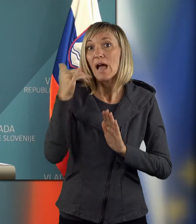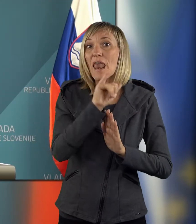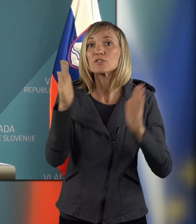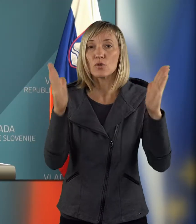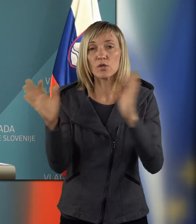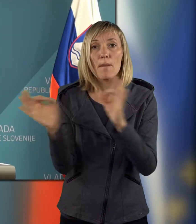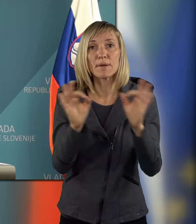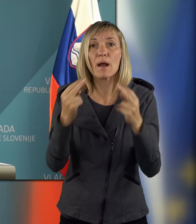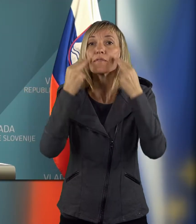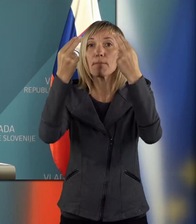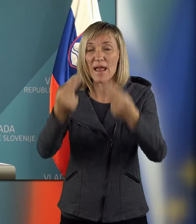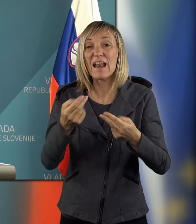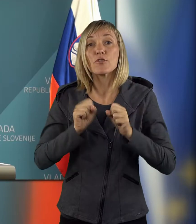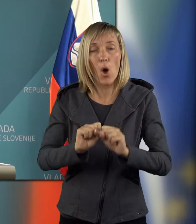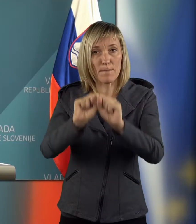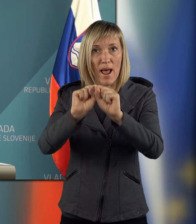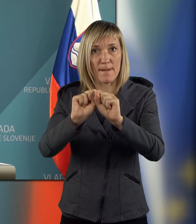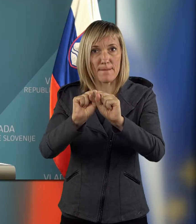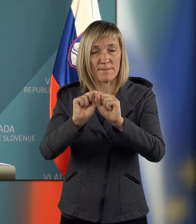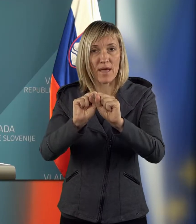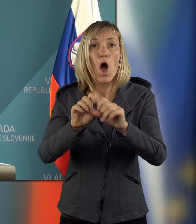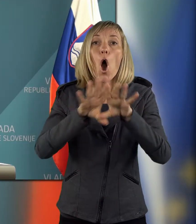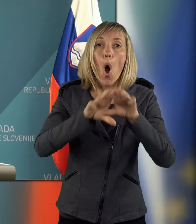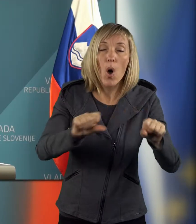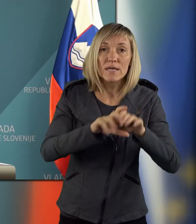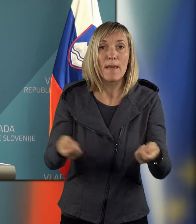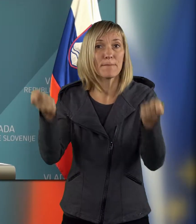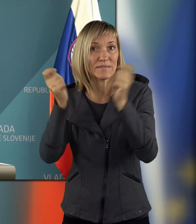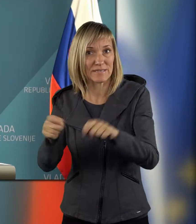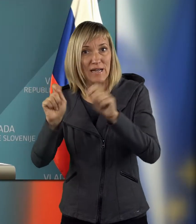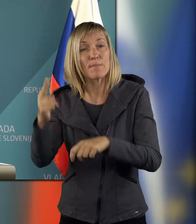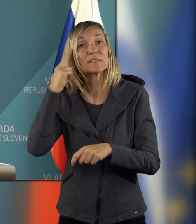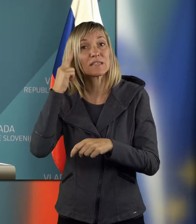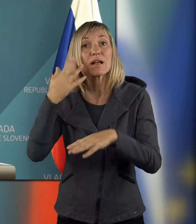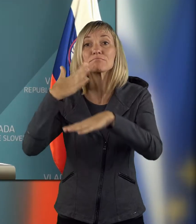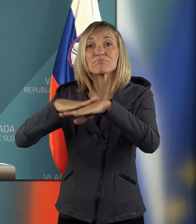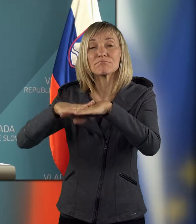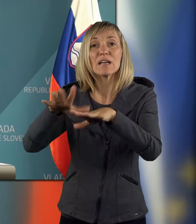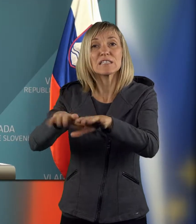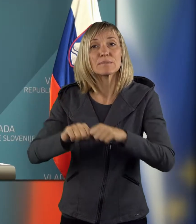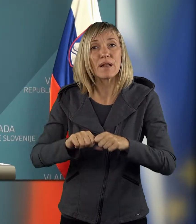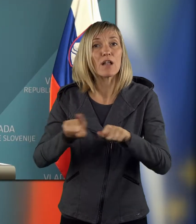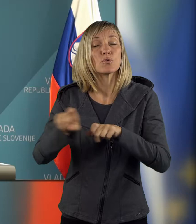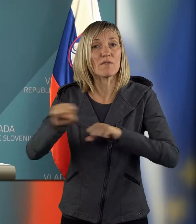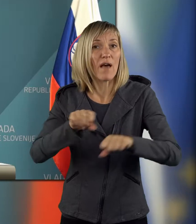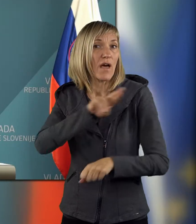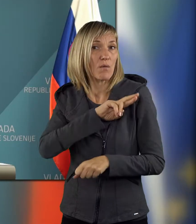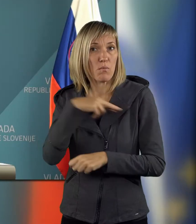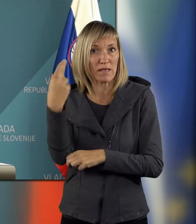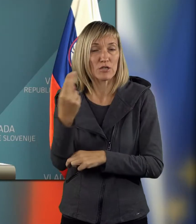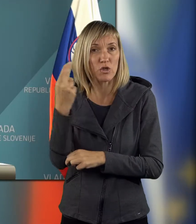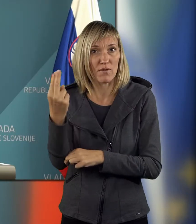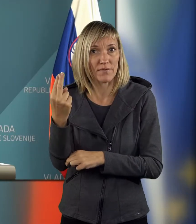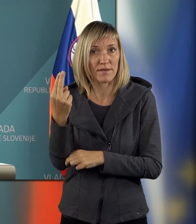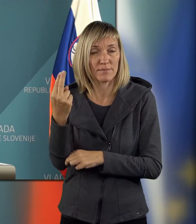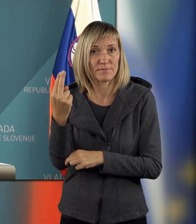letu pripravili strateški pregled obrambe. Z okrepi in sklepe se je seznanila in tudi sklepe sprejela vlada Republike Slovenije.